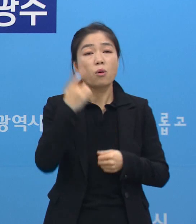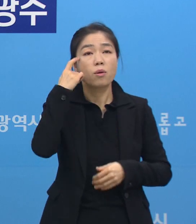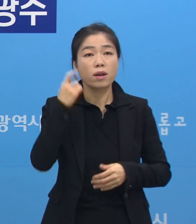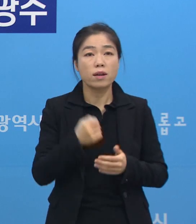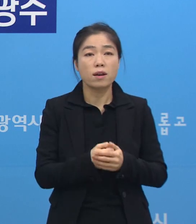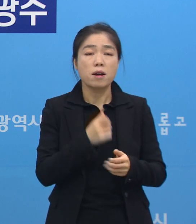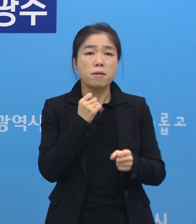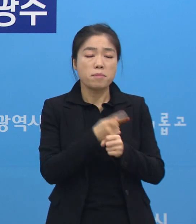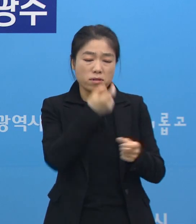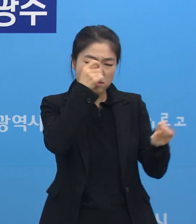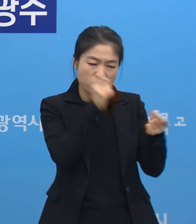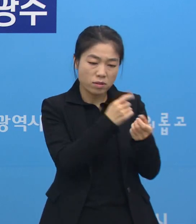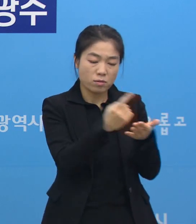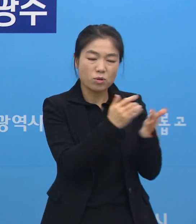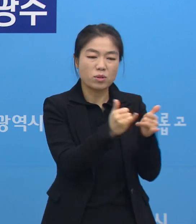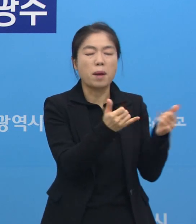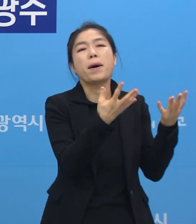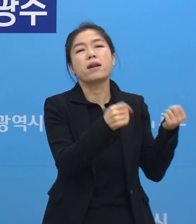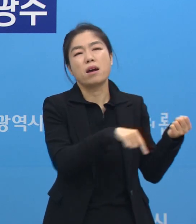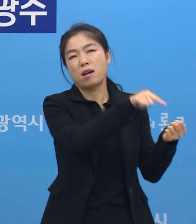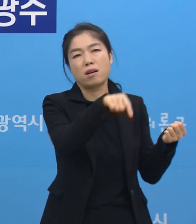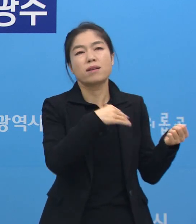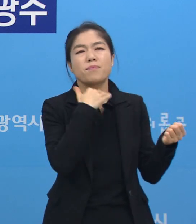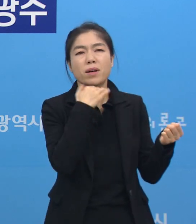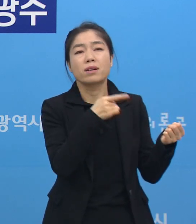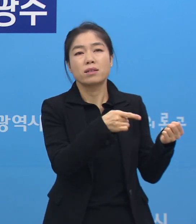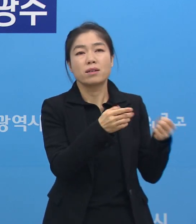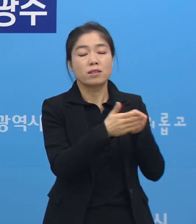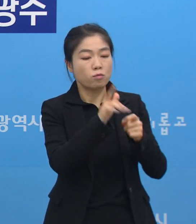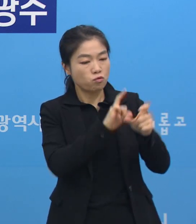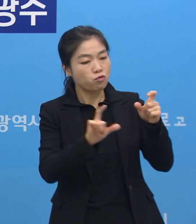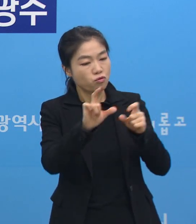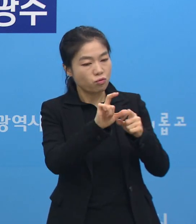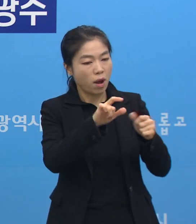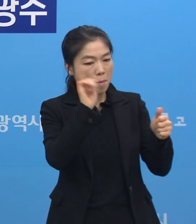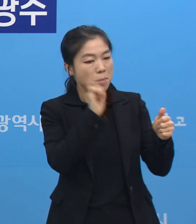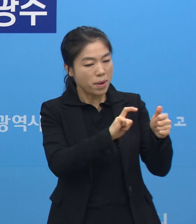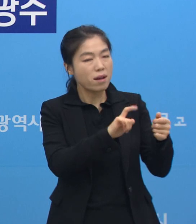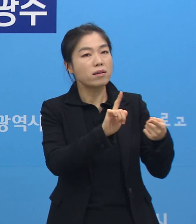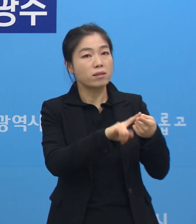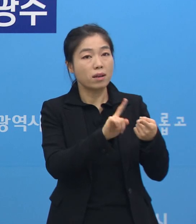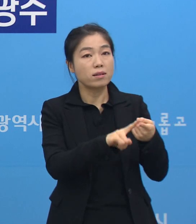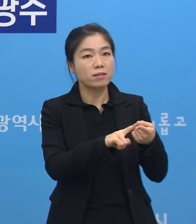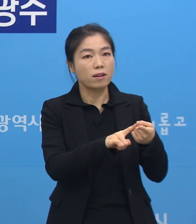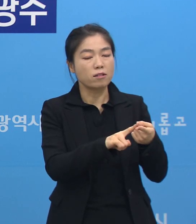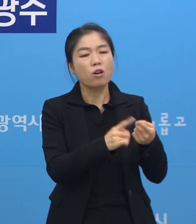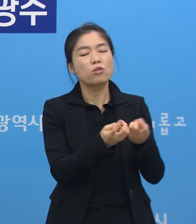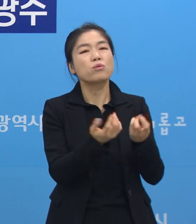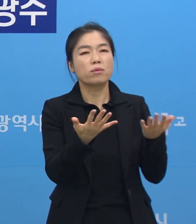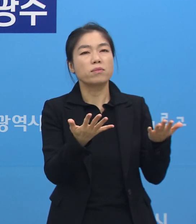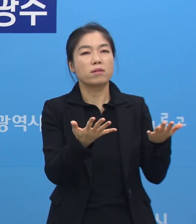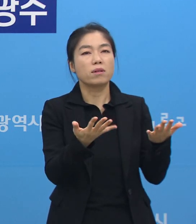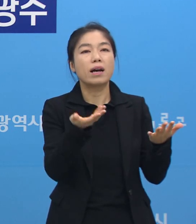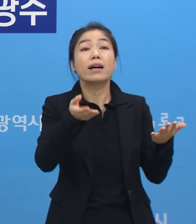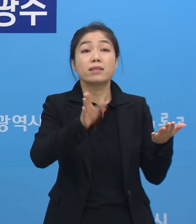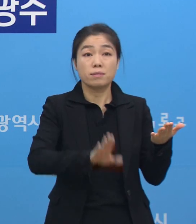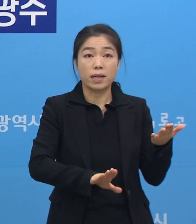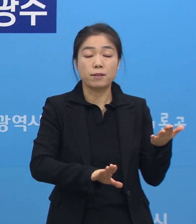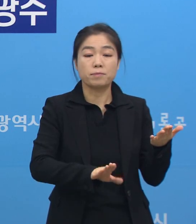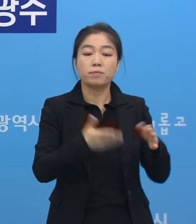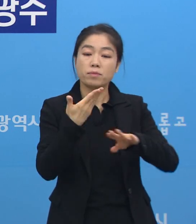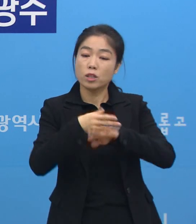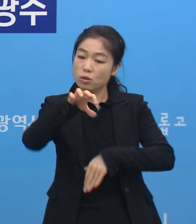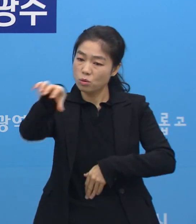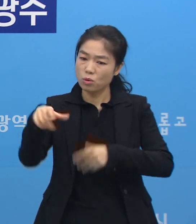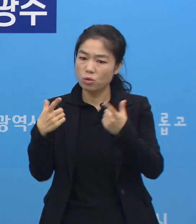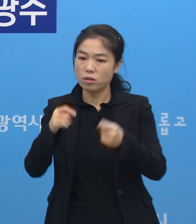이미 밀접 접촉자들이 많이 있기 때문에 추가로 환자가 발생하는 것은 좀 피할 수는 없습니다. 다만 다른